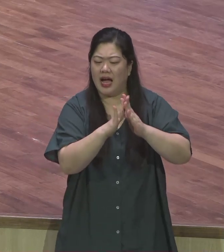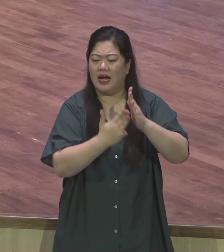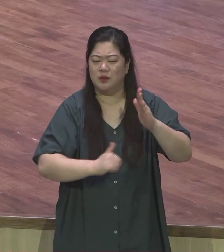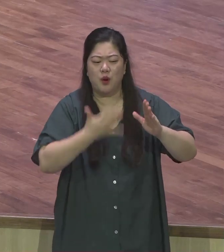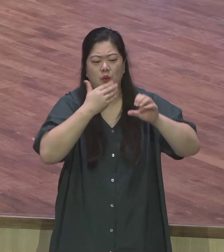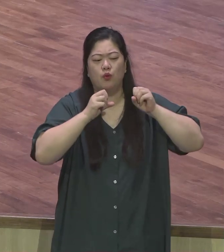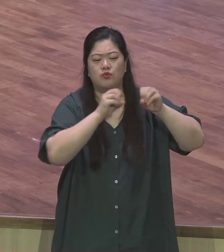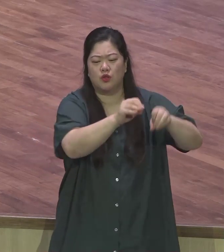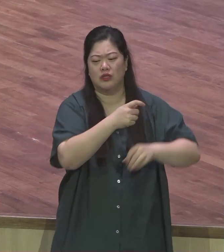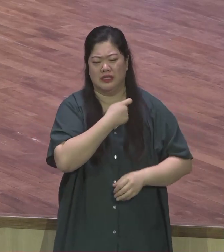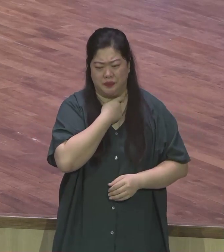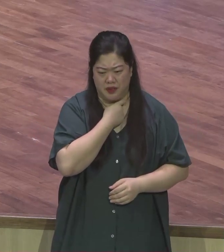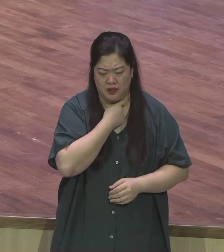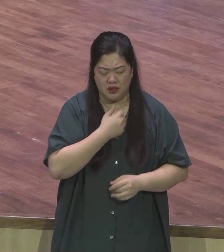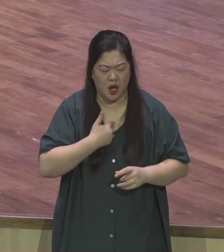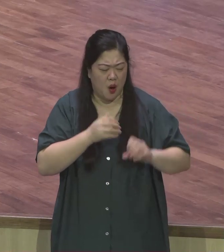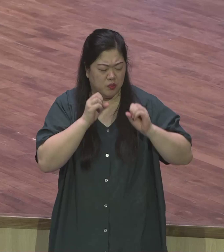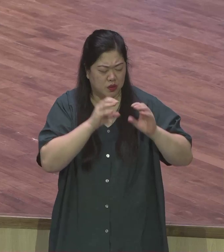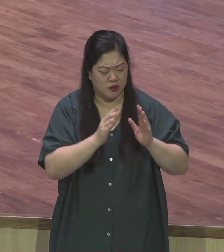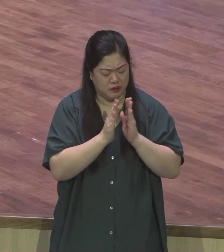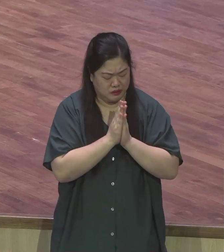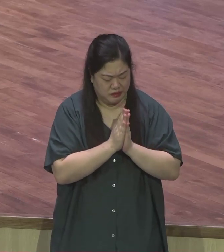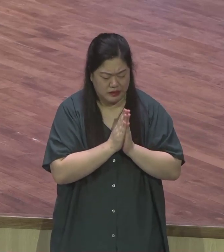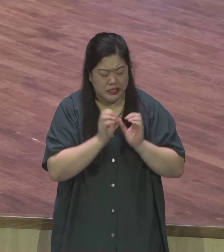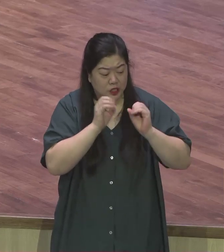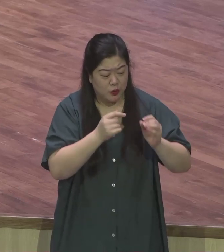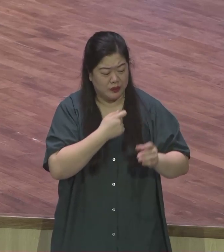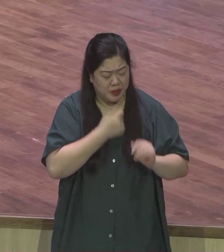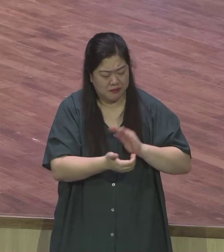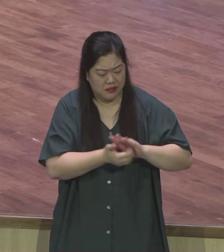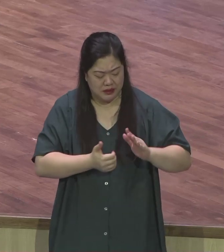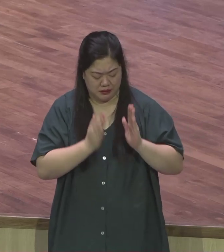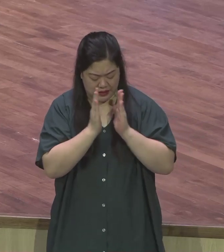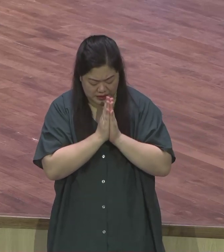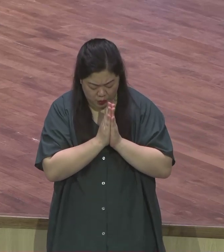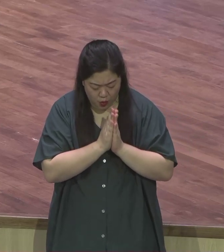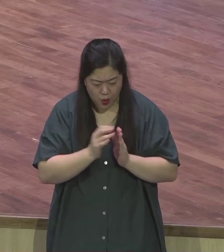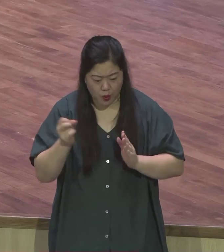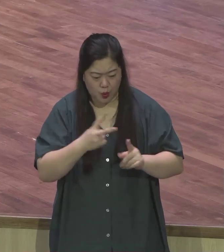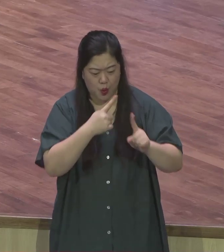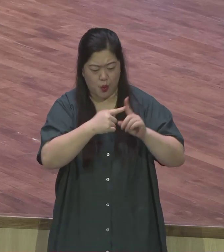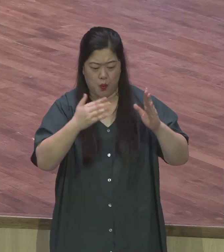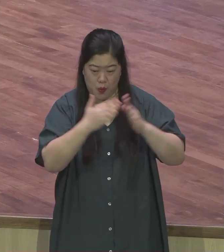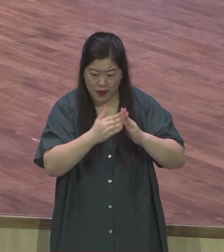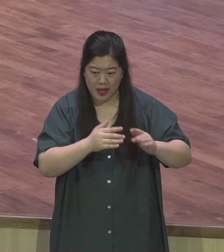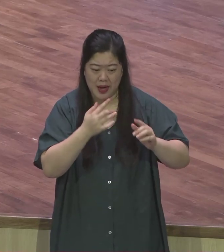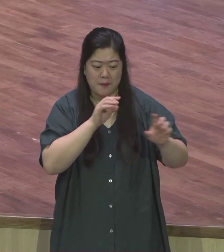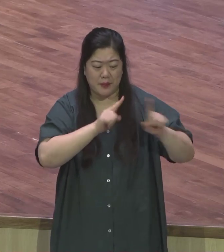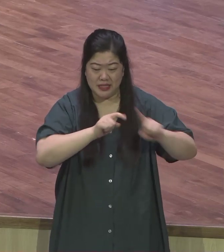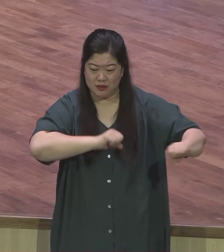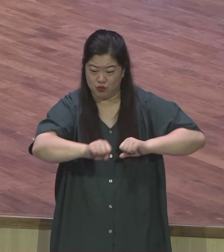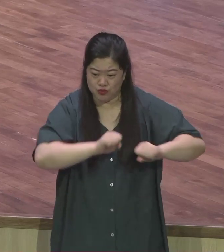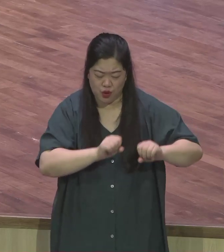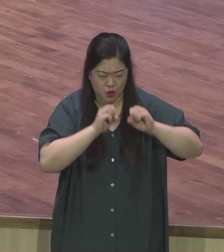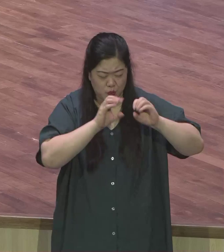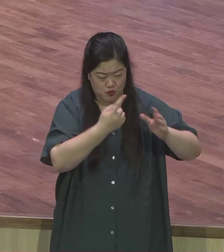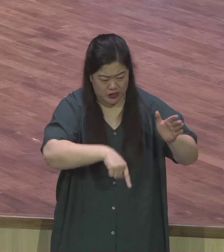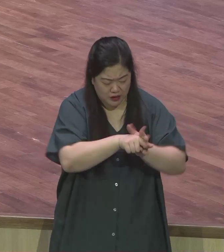정말 본당 헌당 때문에 2, 3, 7 나라의 보금화를 위하여서 또 사천말씀 운동 때문에 여러분들이 헌신하고 기도하는 모든 것들